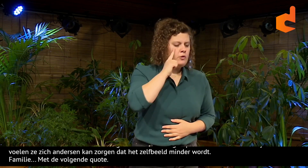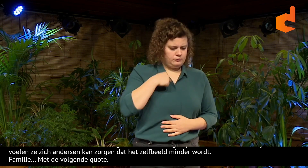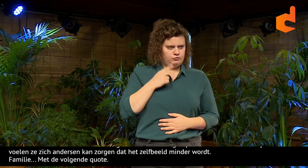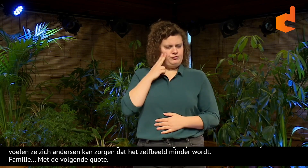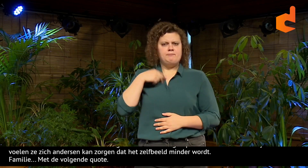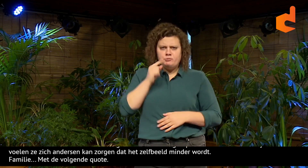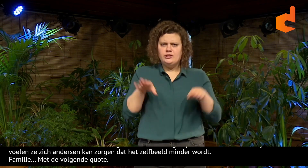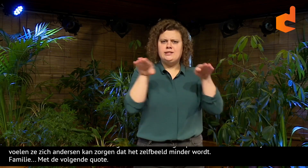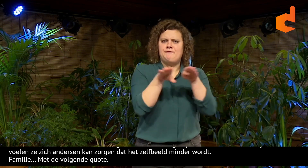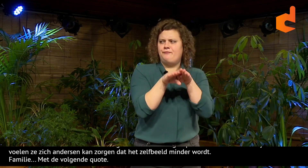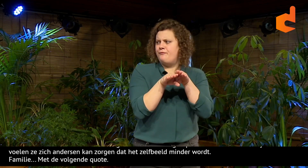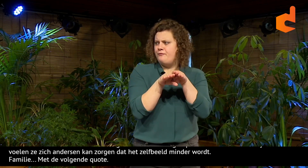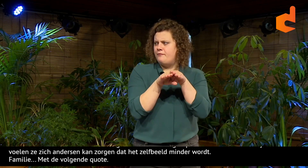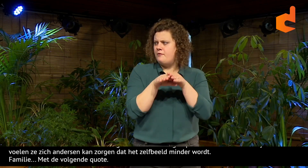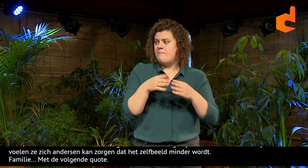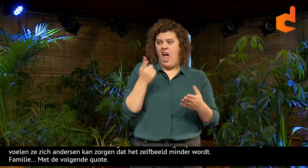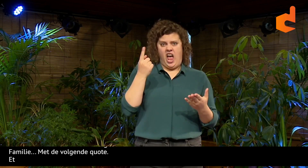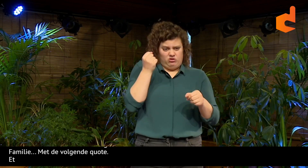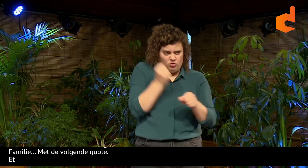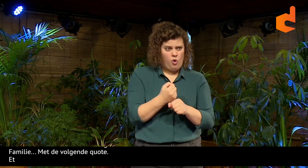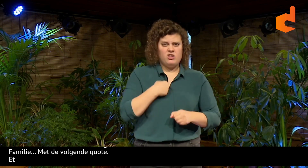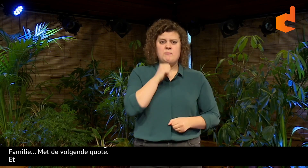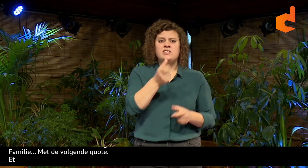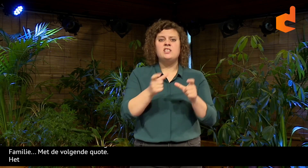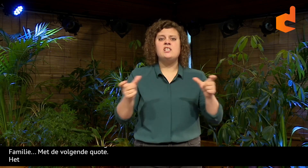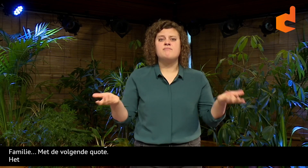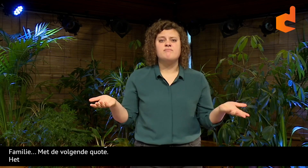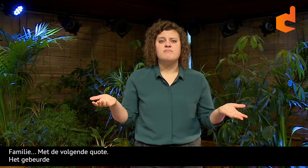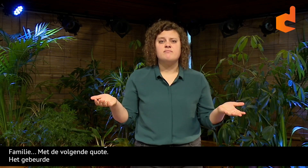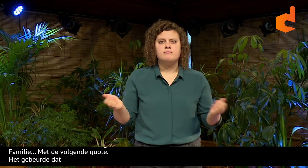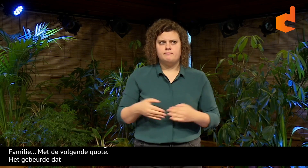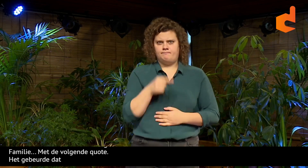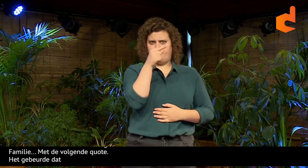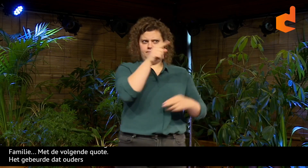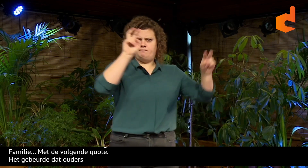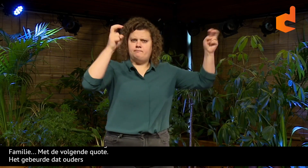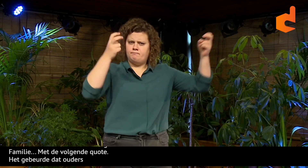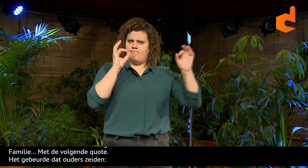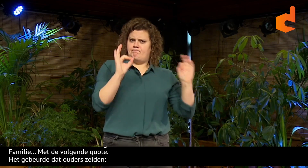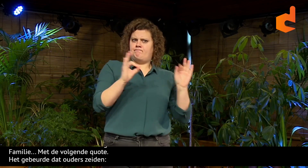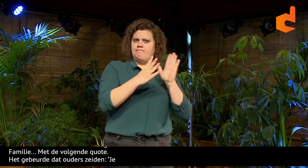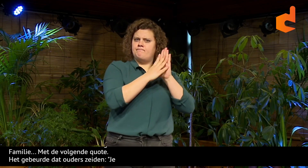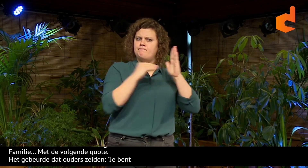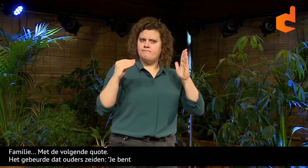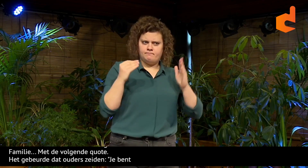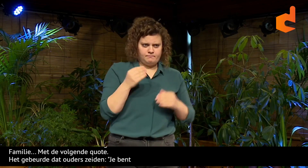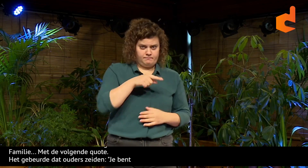Dit is gebeurd dat ouders zeiden, je bent anders, maar dat werd nooit zo benoemd, waardoor ik het gevoel had, ik moet hetzelfde zijn als de rest, maar